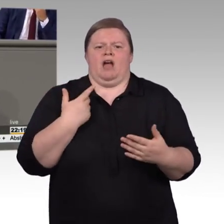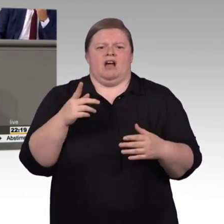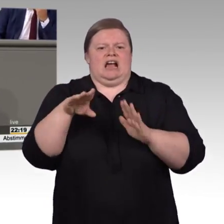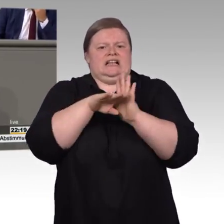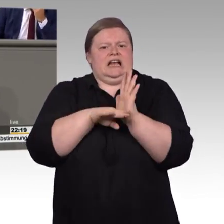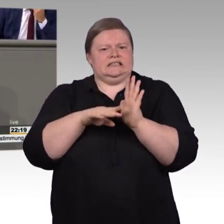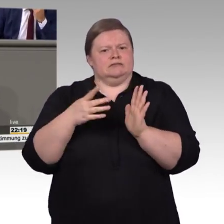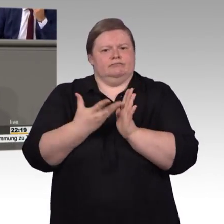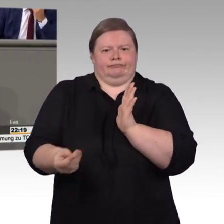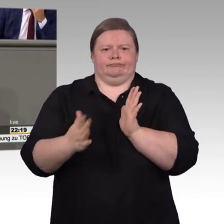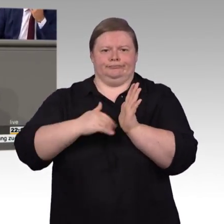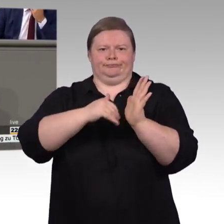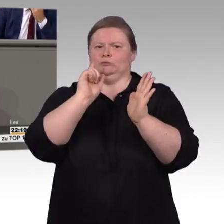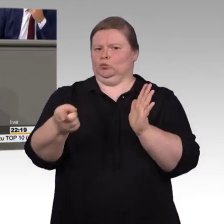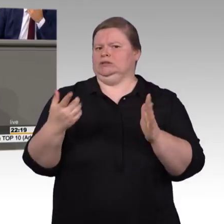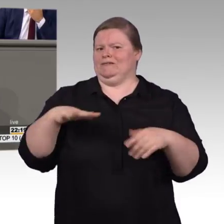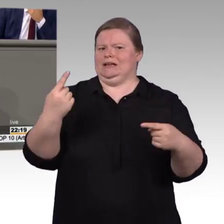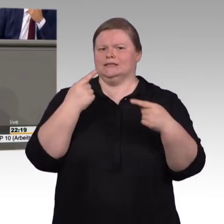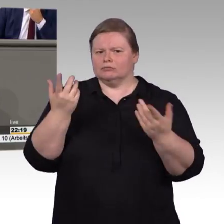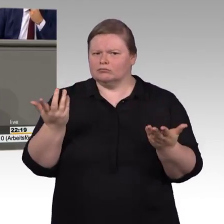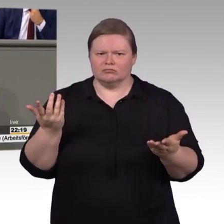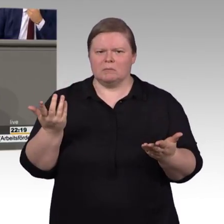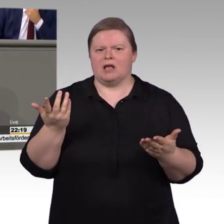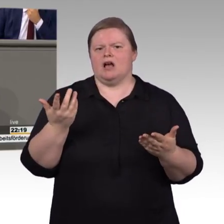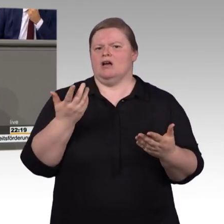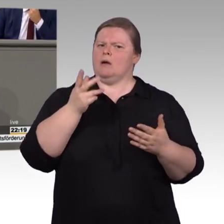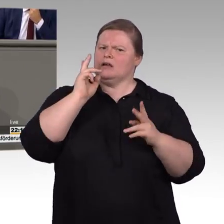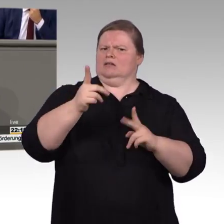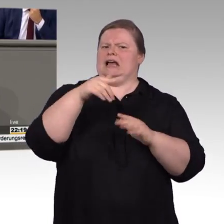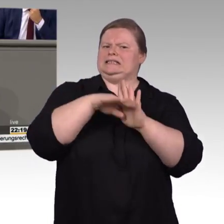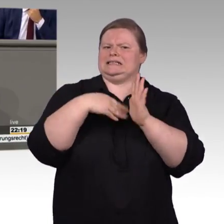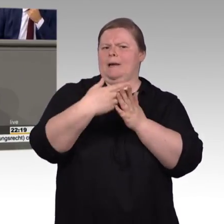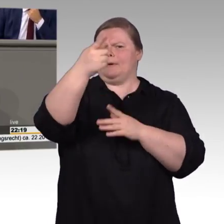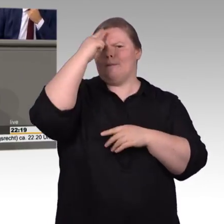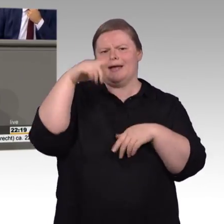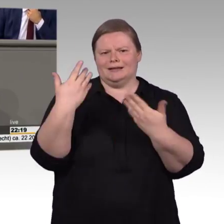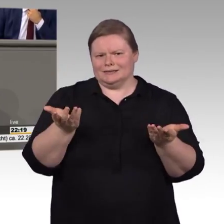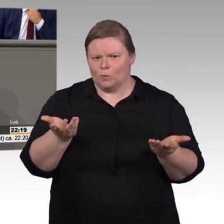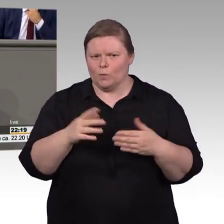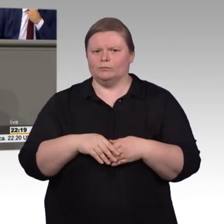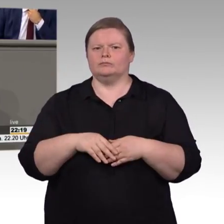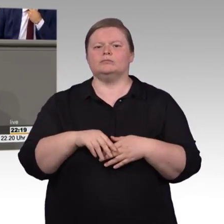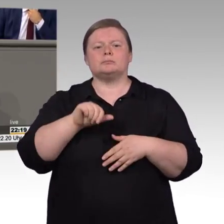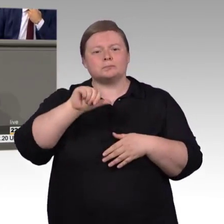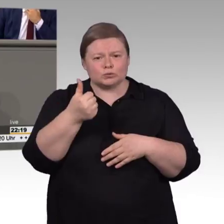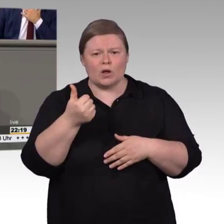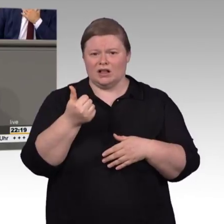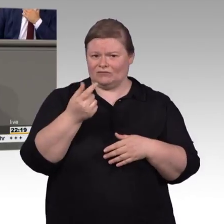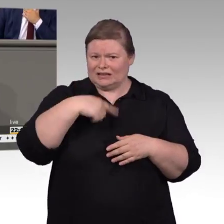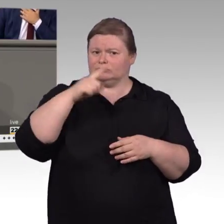gemeint. Und das kann natürlich nicht sein, insbesondere, dass damit entsprechende Barrieren abgebaut werden und es vor